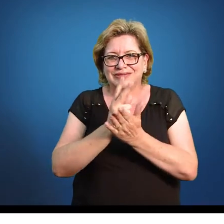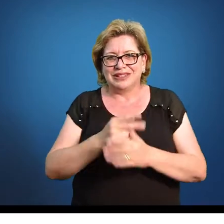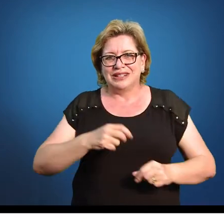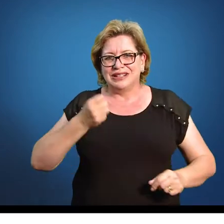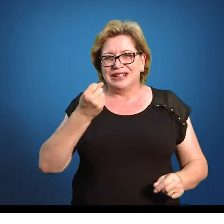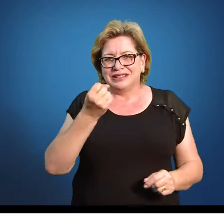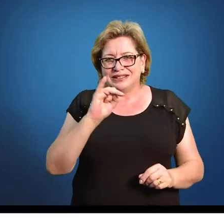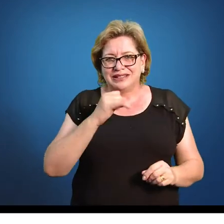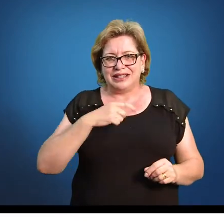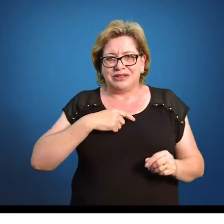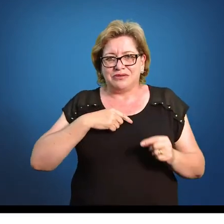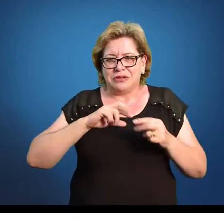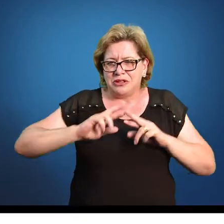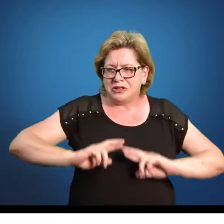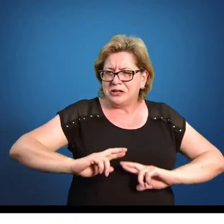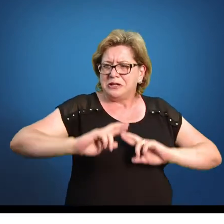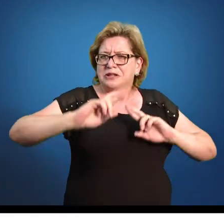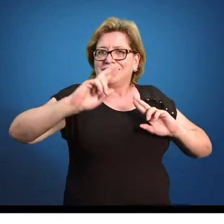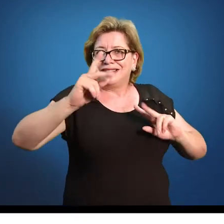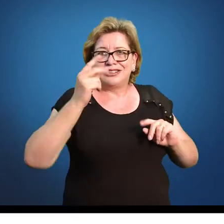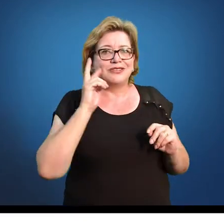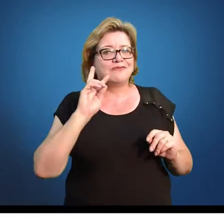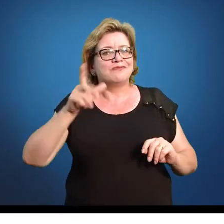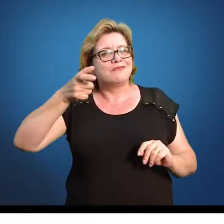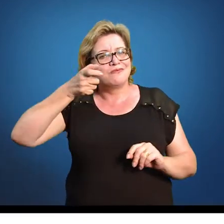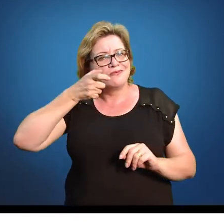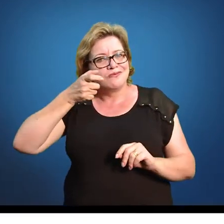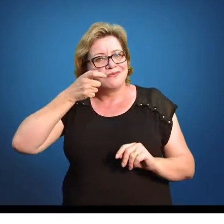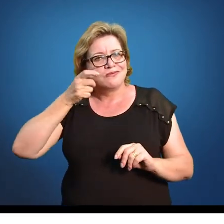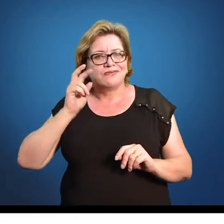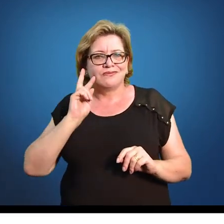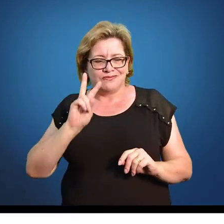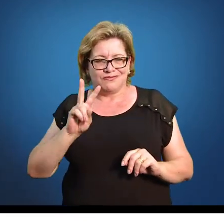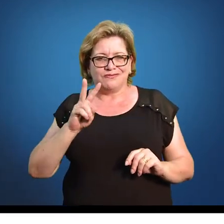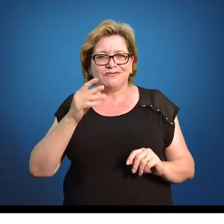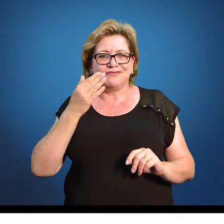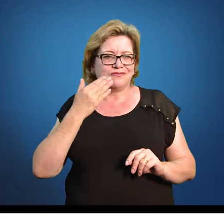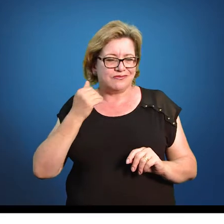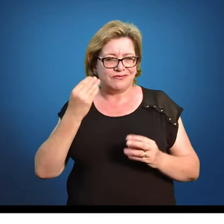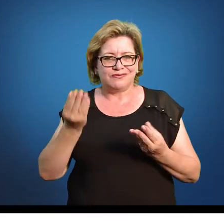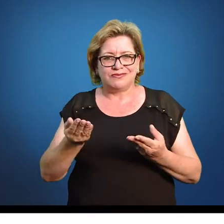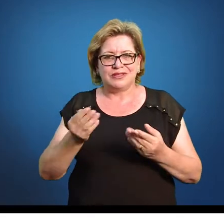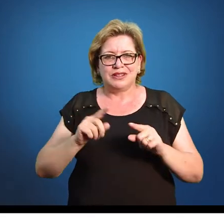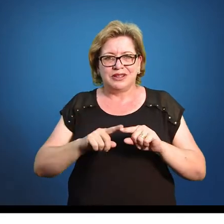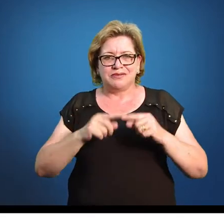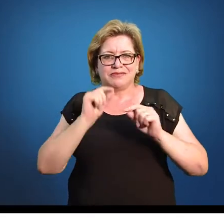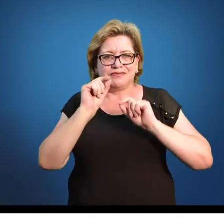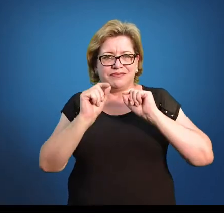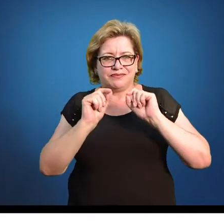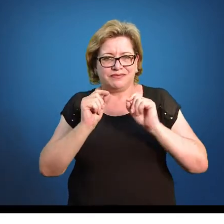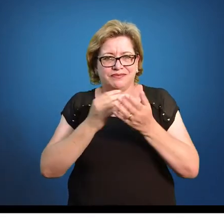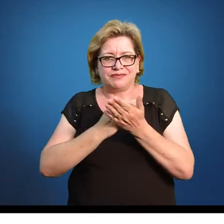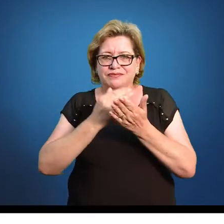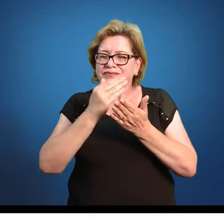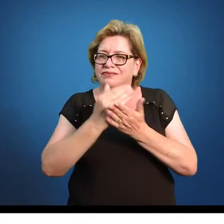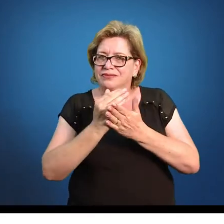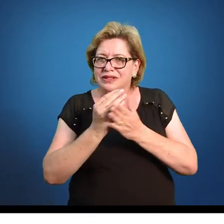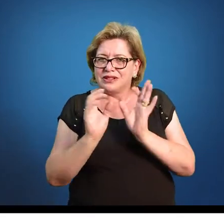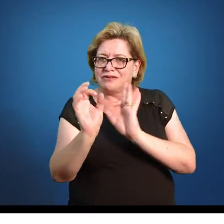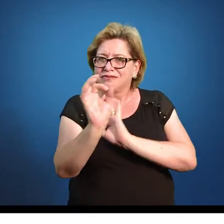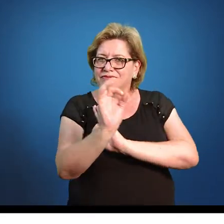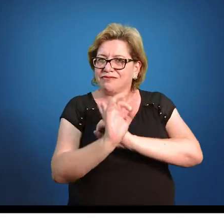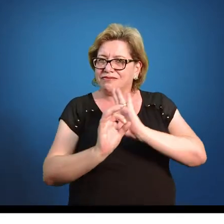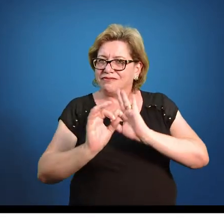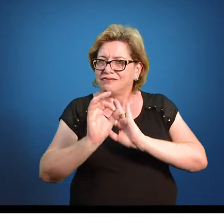Se tem um número muito discrepante dos demais, a gente já ia observar só olhando. Mas a ideia seguinte, para a gente começar a construir